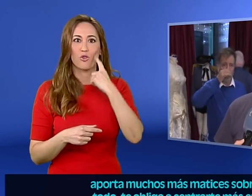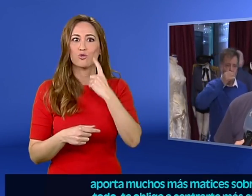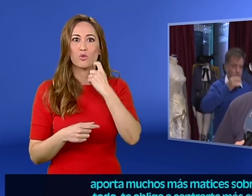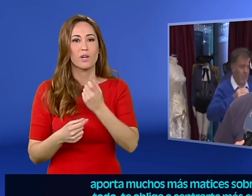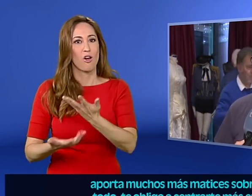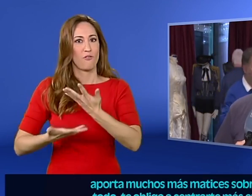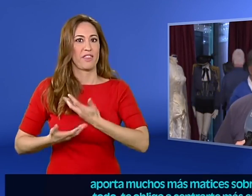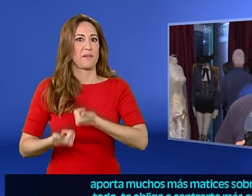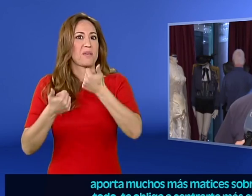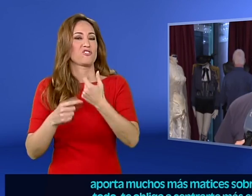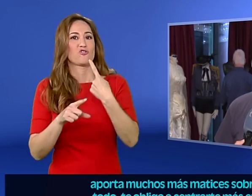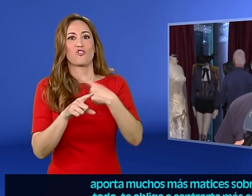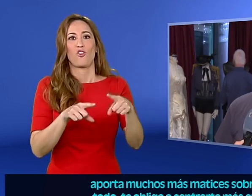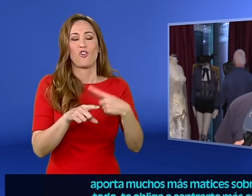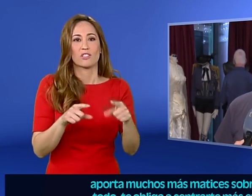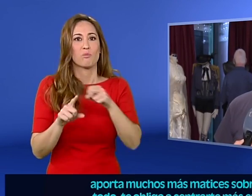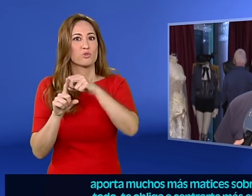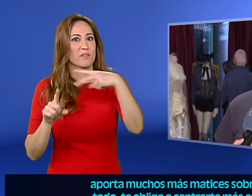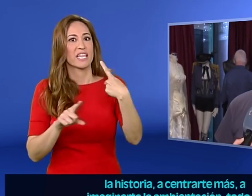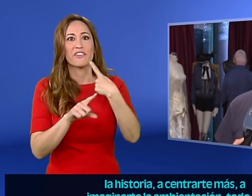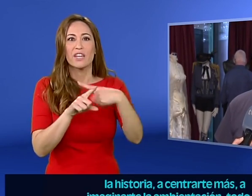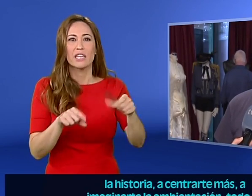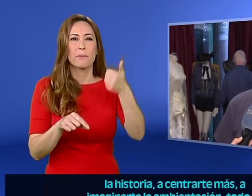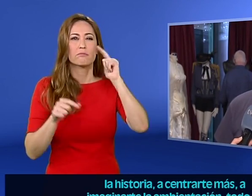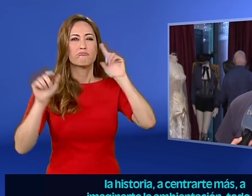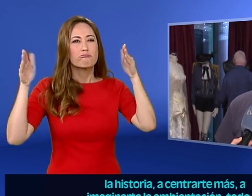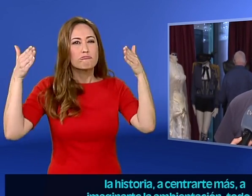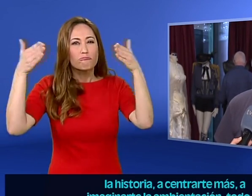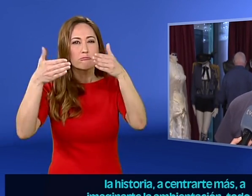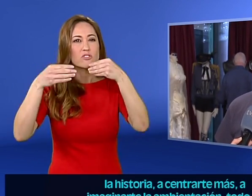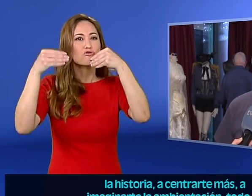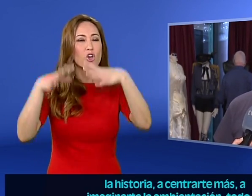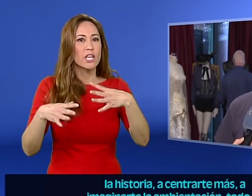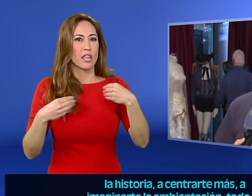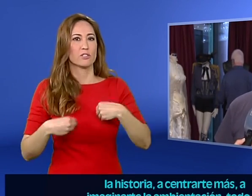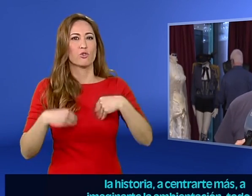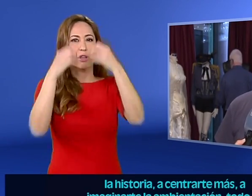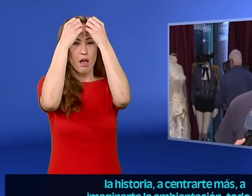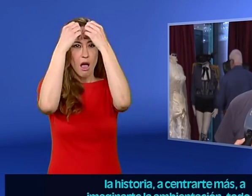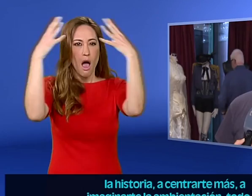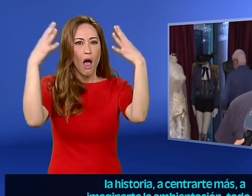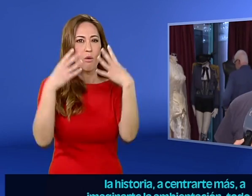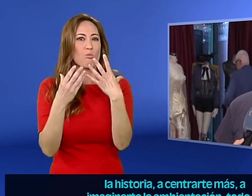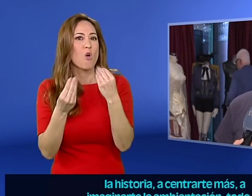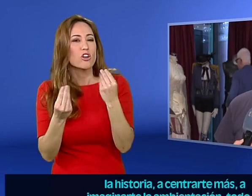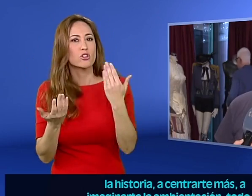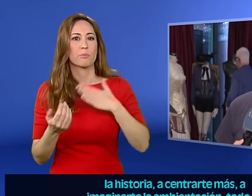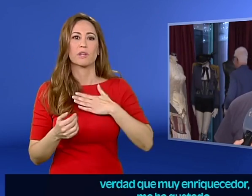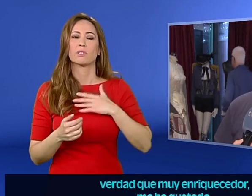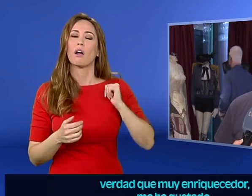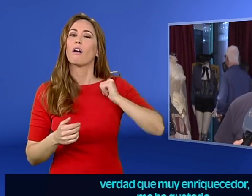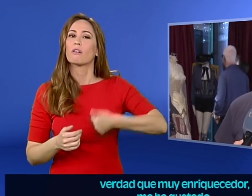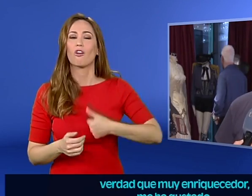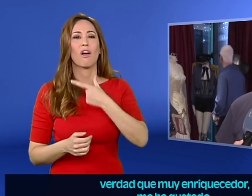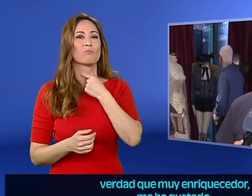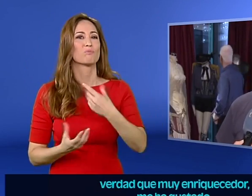más matices, sobre todo. Te obliga a centrarte más en la historia, a centrarte más a imaginarte la ambientación, y la verdad es que es